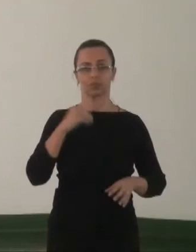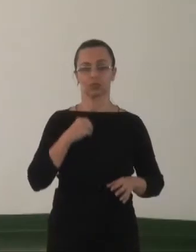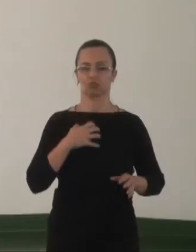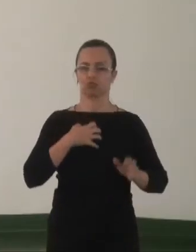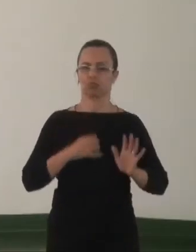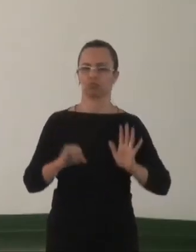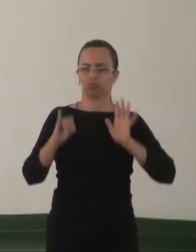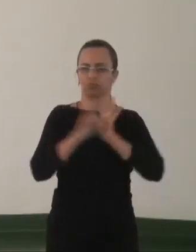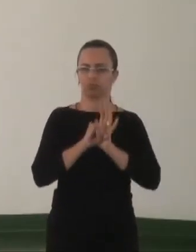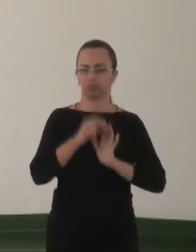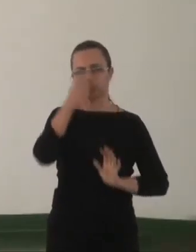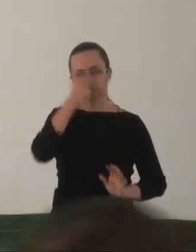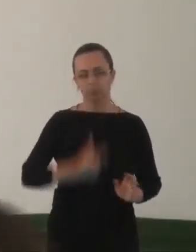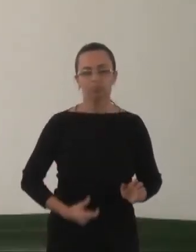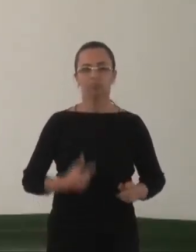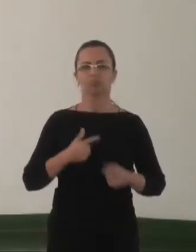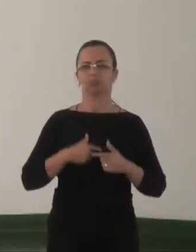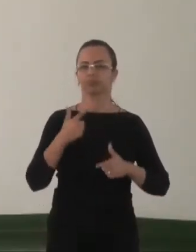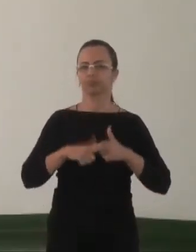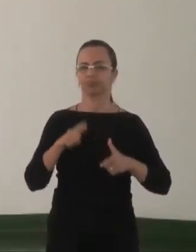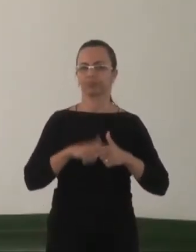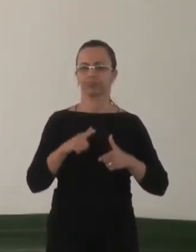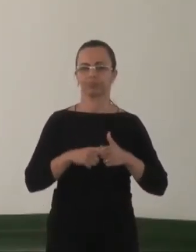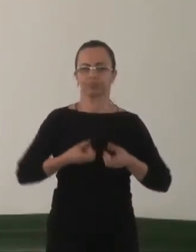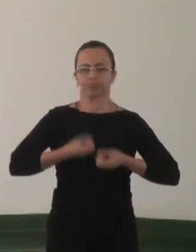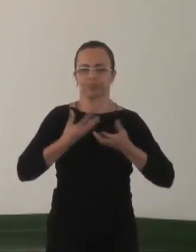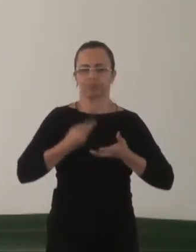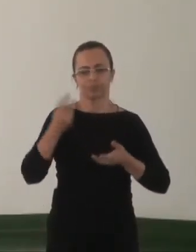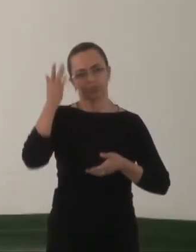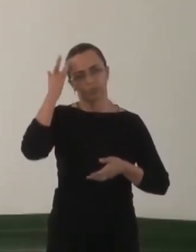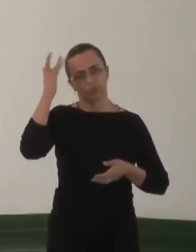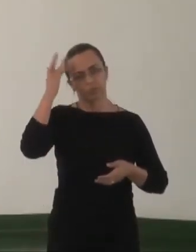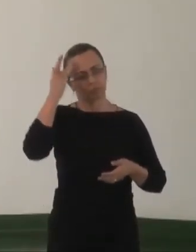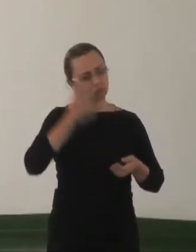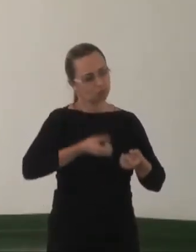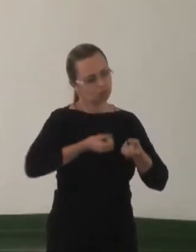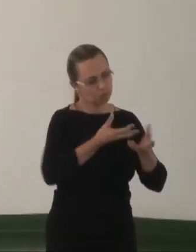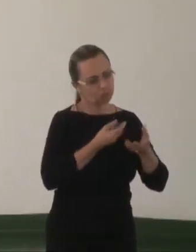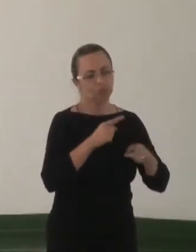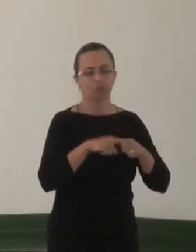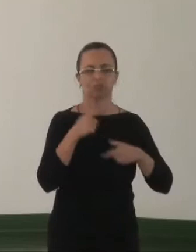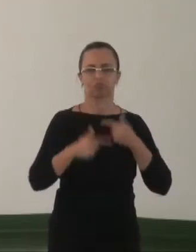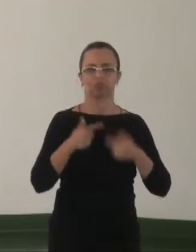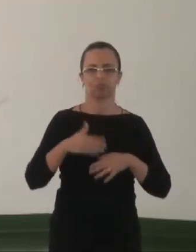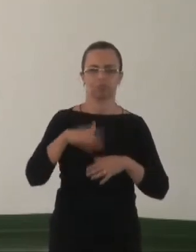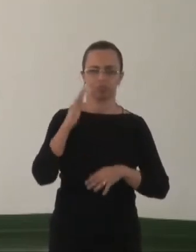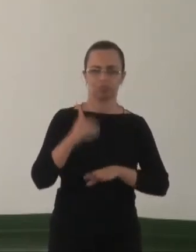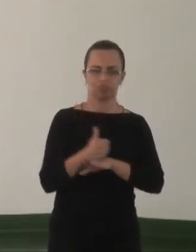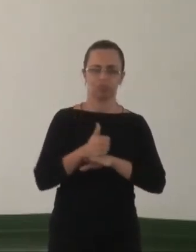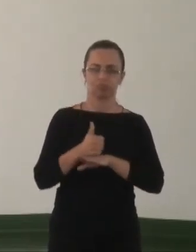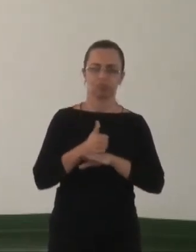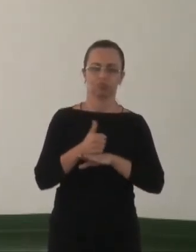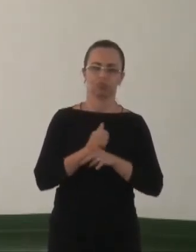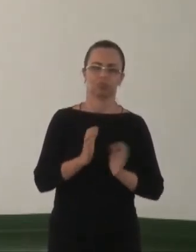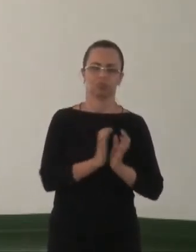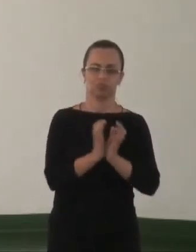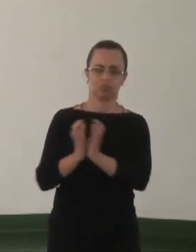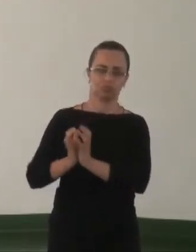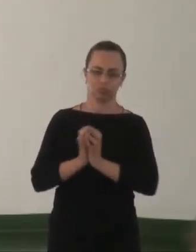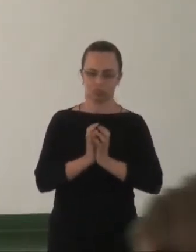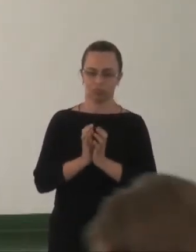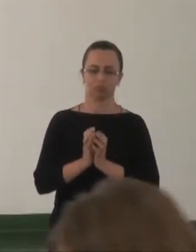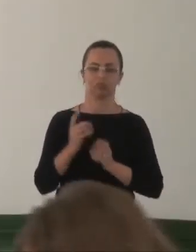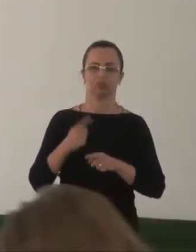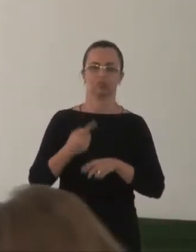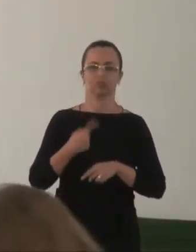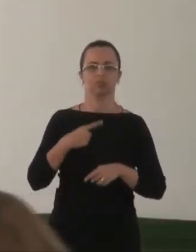orientação sexual, sobre os problemas que elas presentem no dia a dia, elas poderão atuar muito melhor e o conjunto dos colegas vão atuar muito